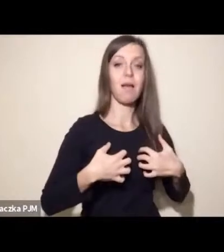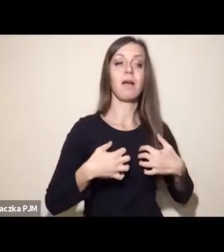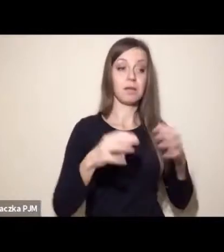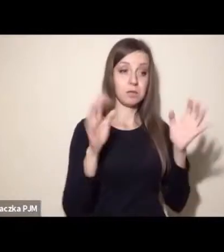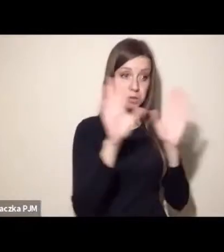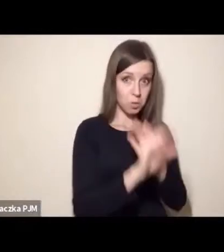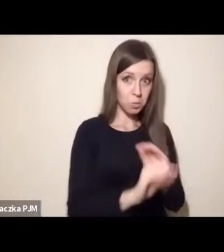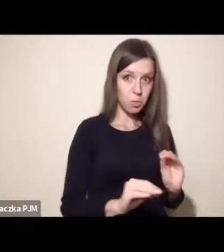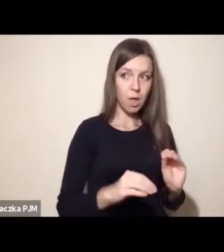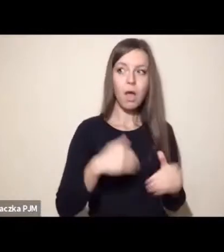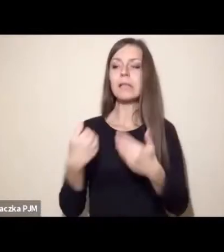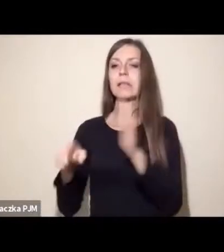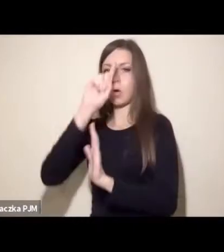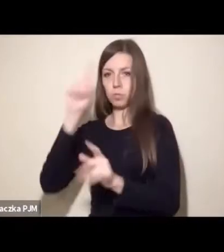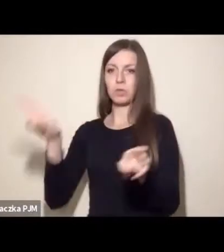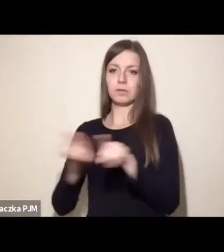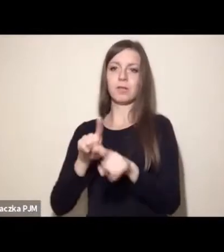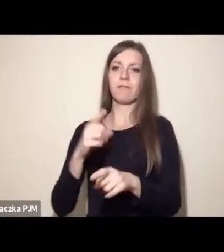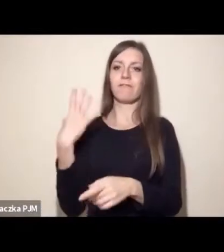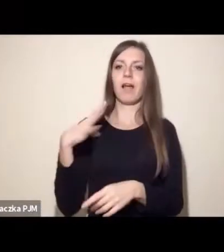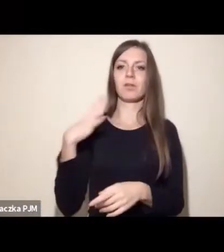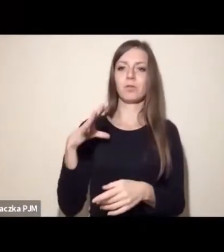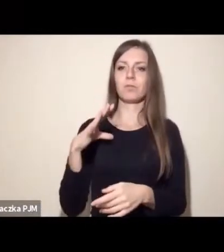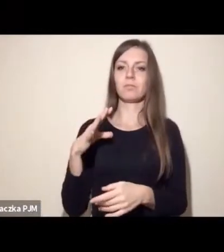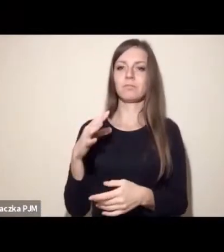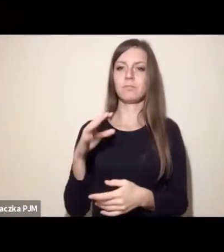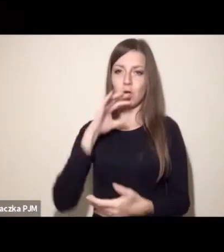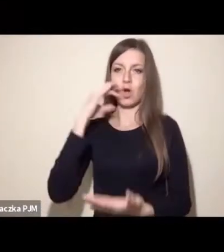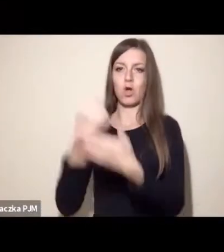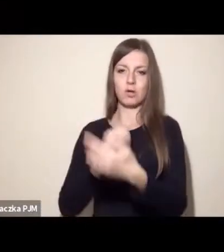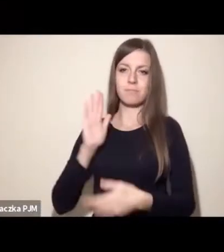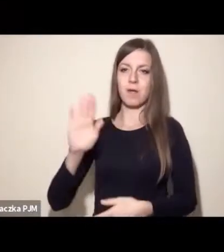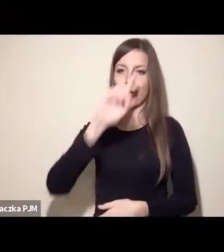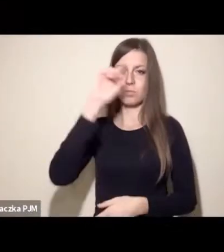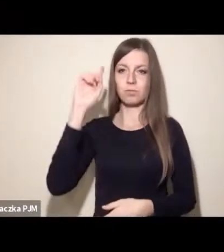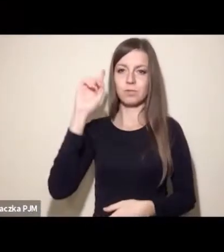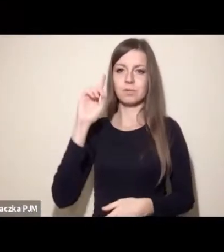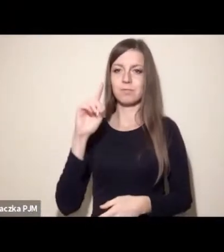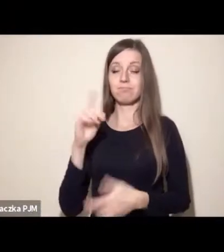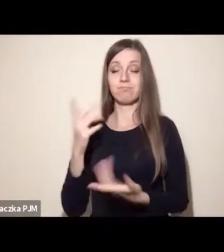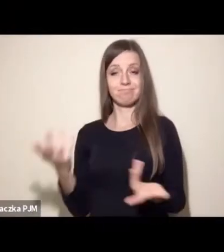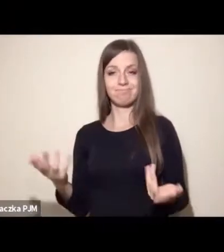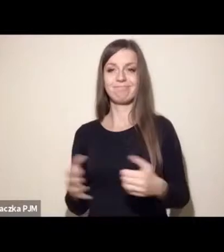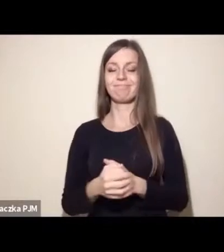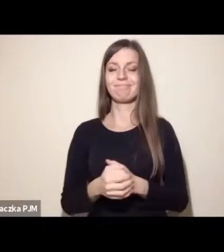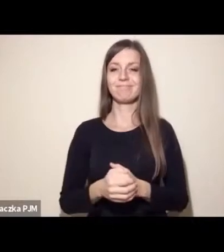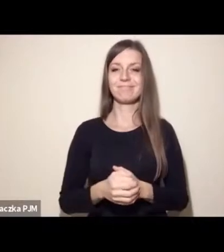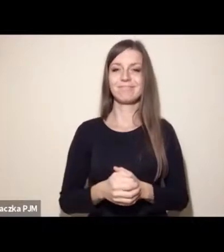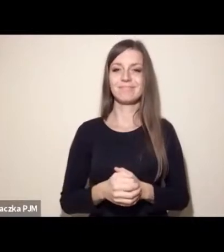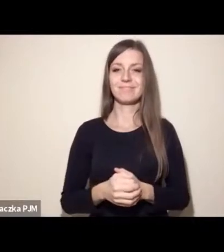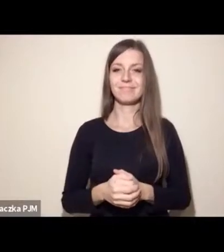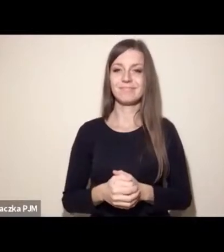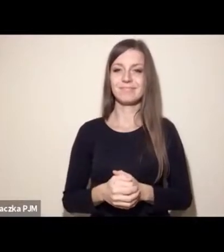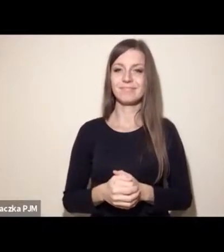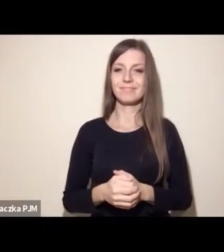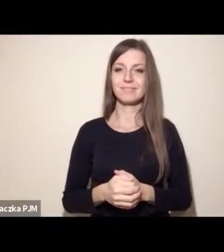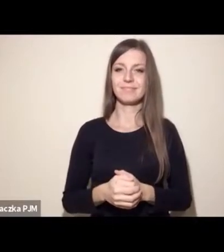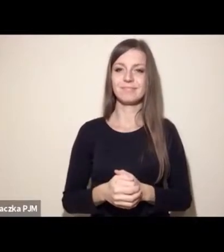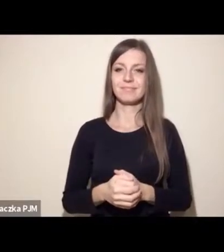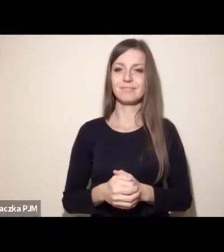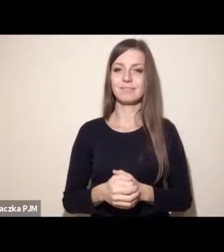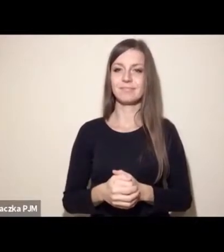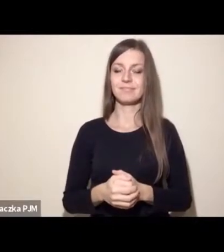ludzi. To jest ta tajemnica, dlaczego dobro się jak gdyby powiela bez względu na to,